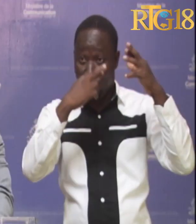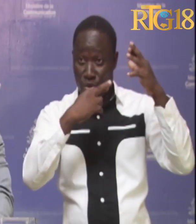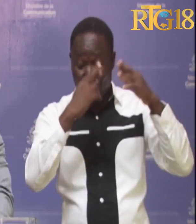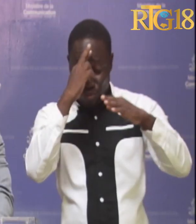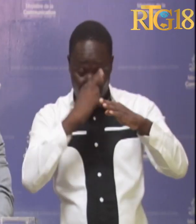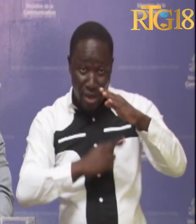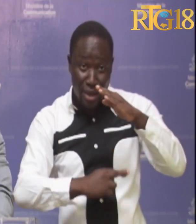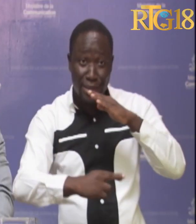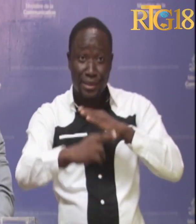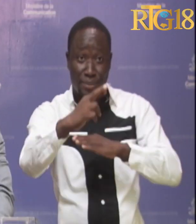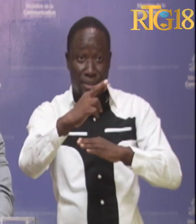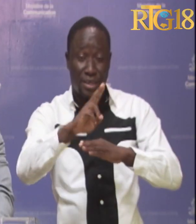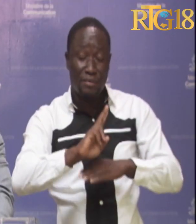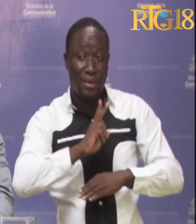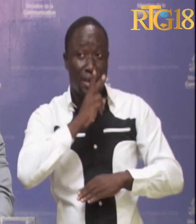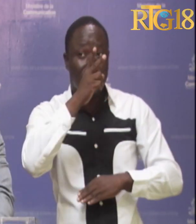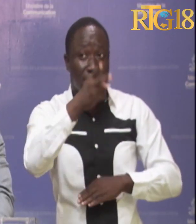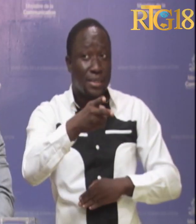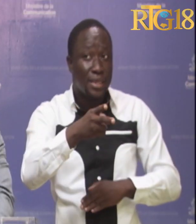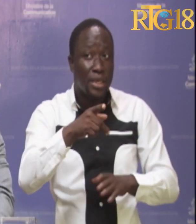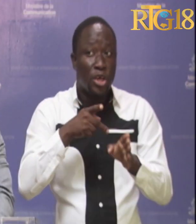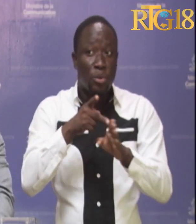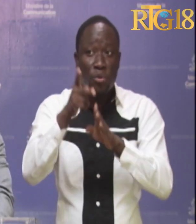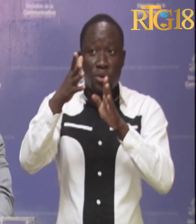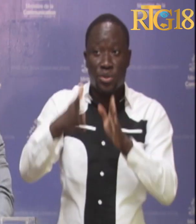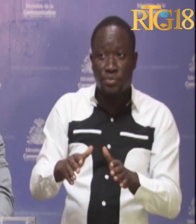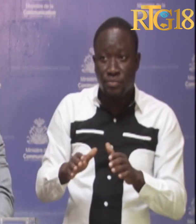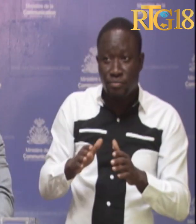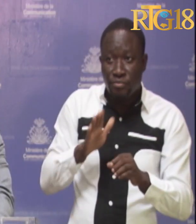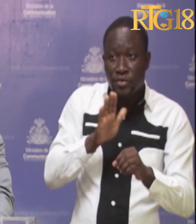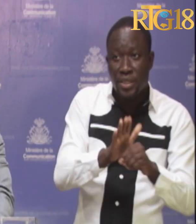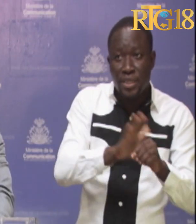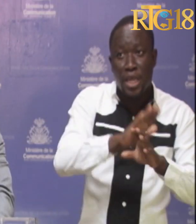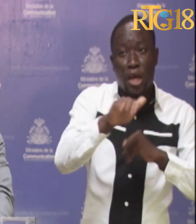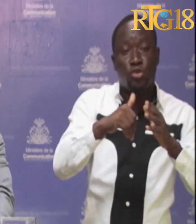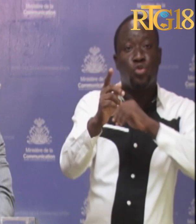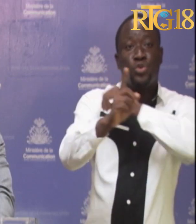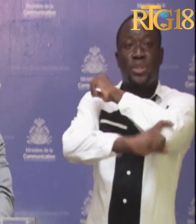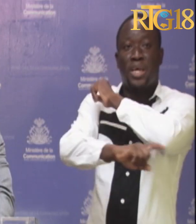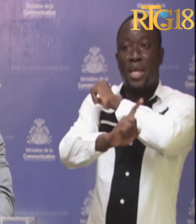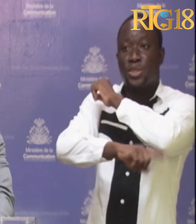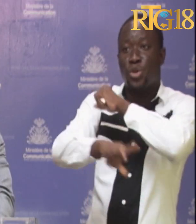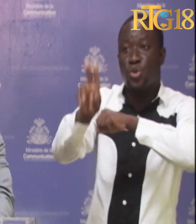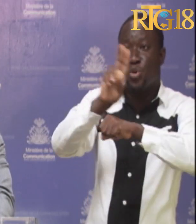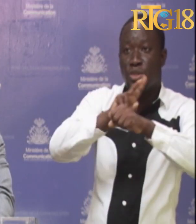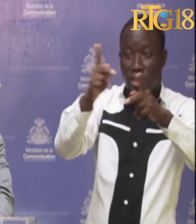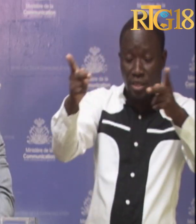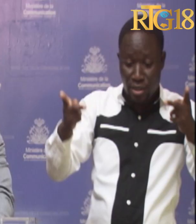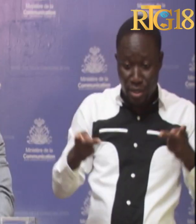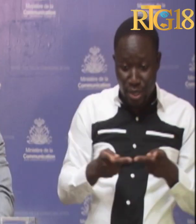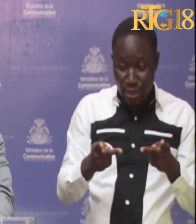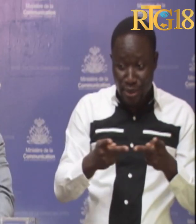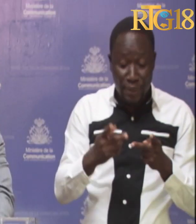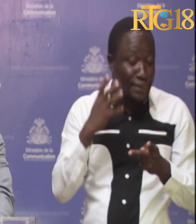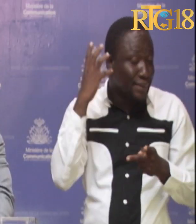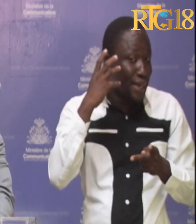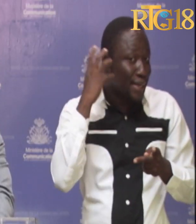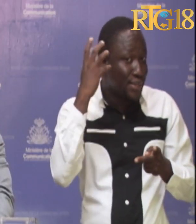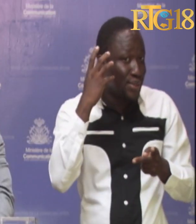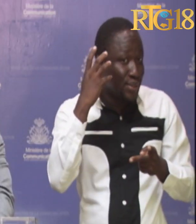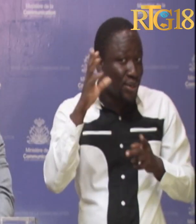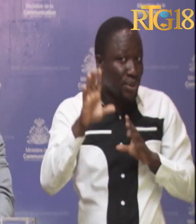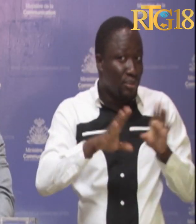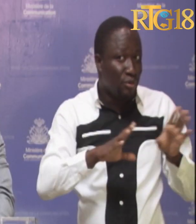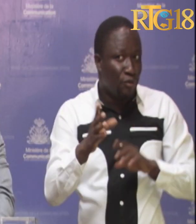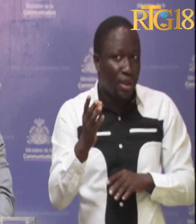professionnelle. Responsabilité de résister à toute tentation d'utiliser l'espace médiatique à des fins